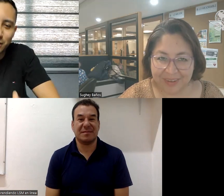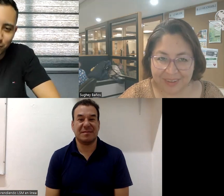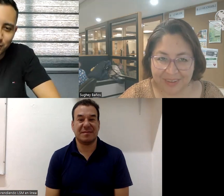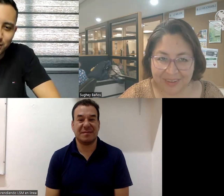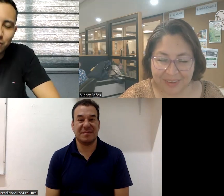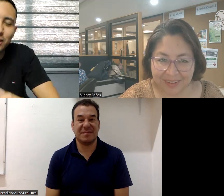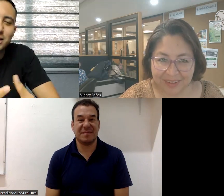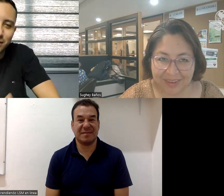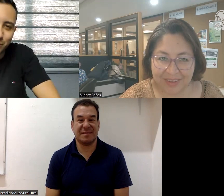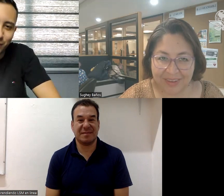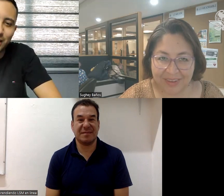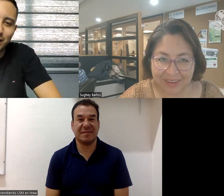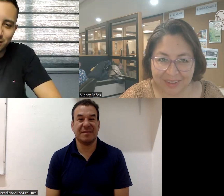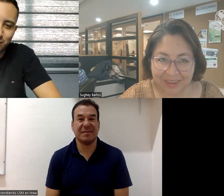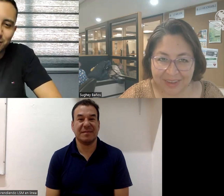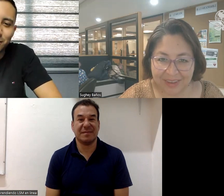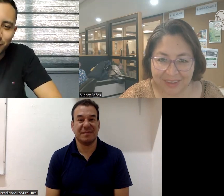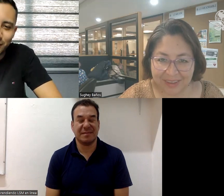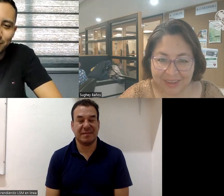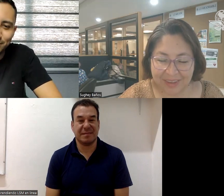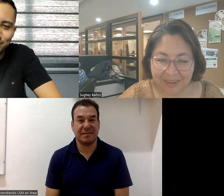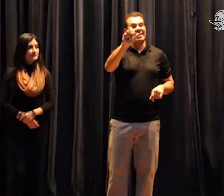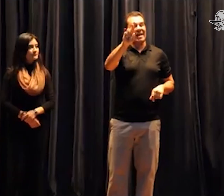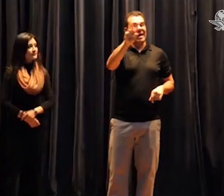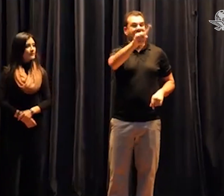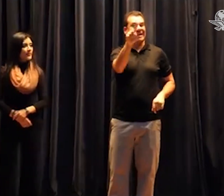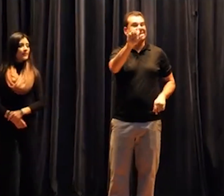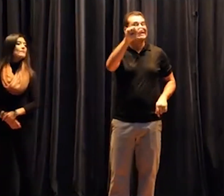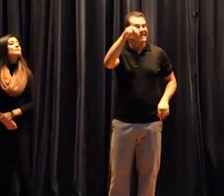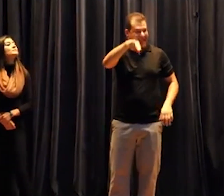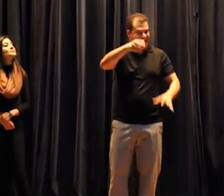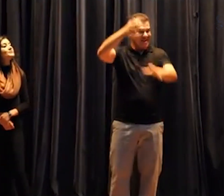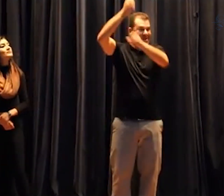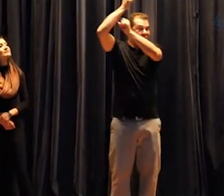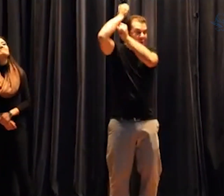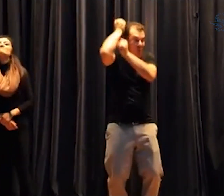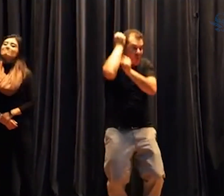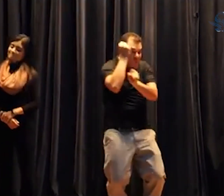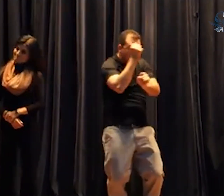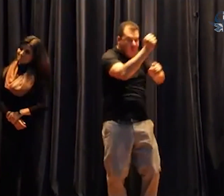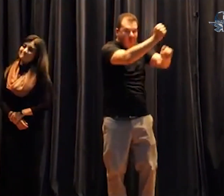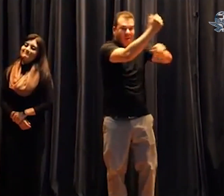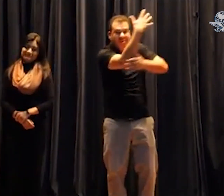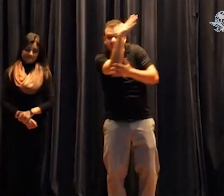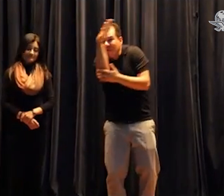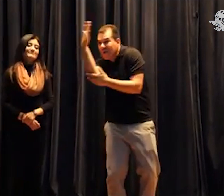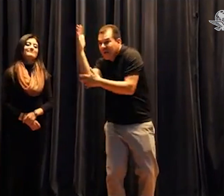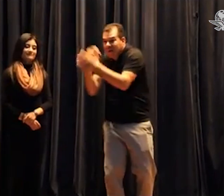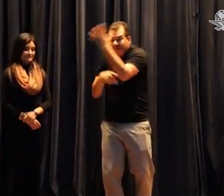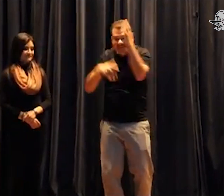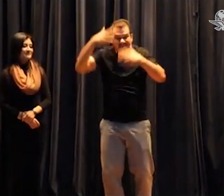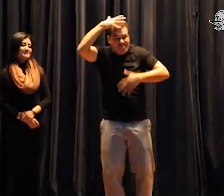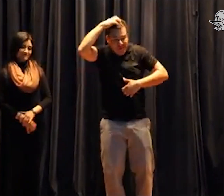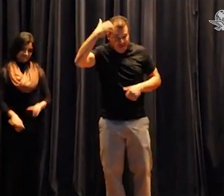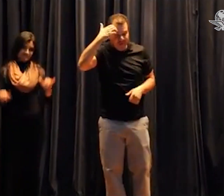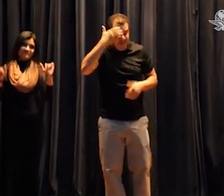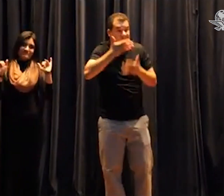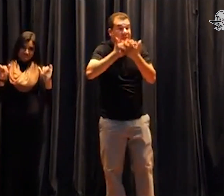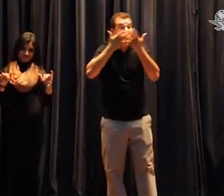actores haciéndolas y se explica qué es lo que significa Para Irama hay la necesidad de que haya alguien que sepa el lenguaje de señas mexicano